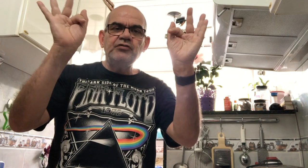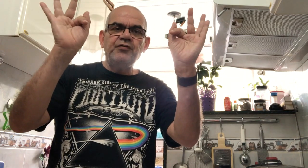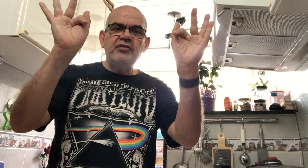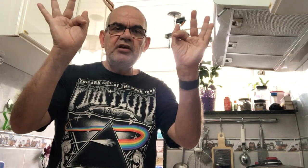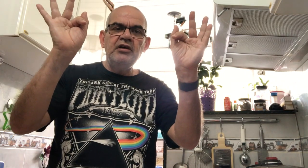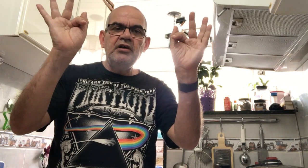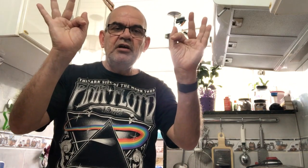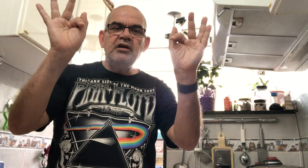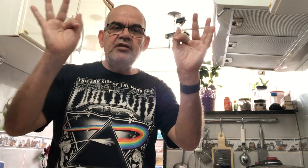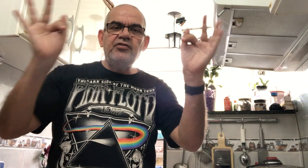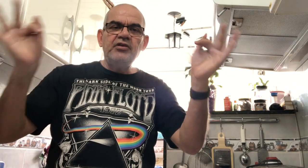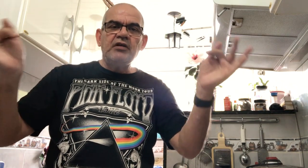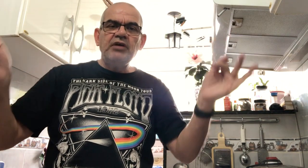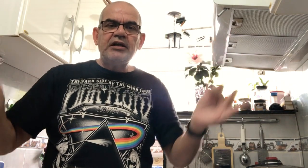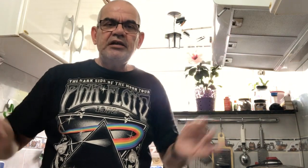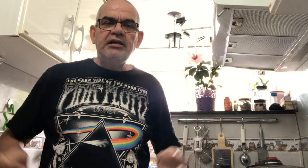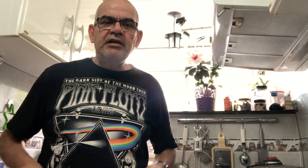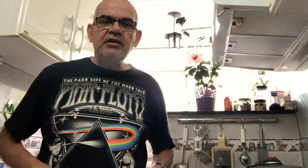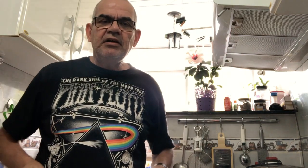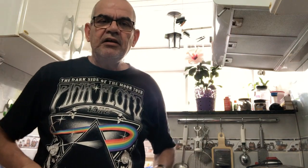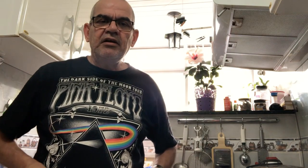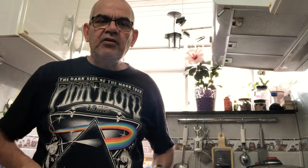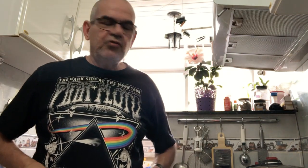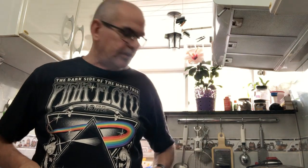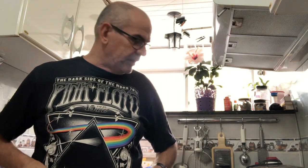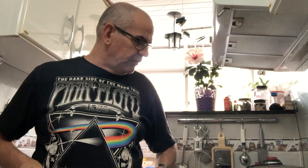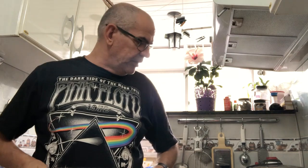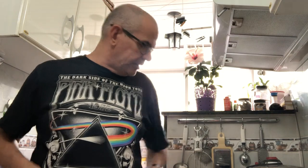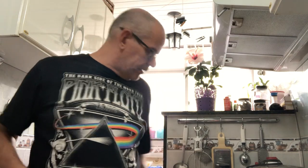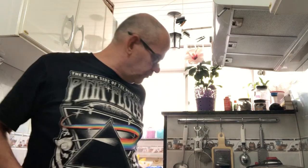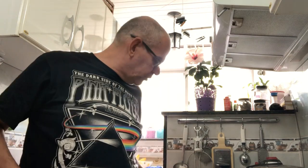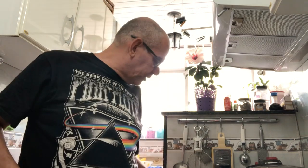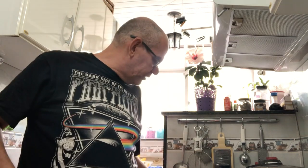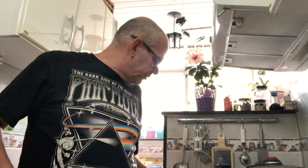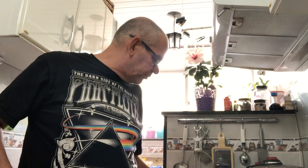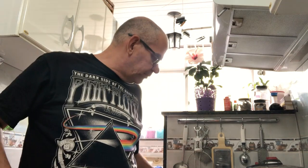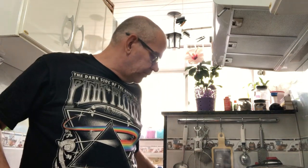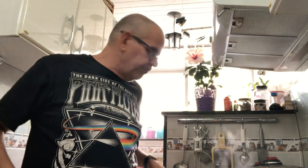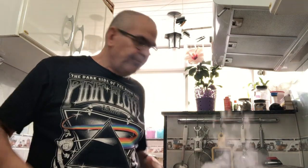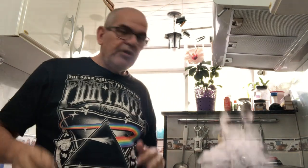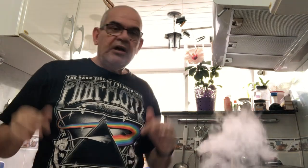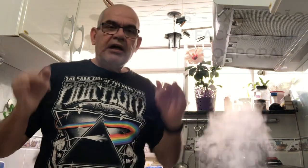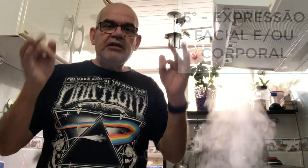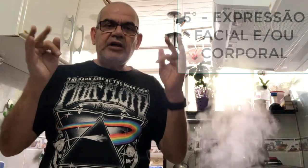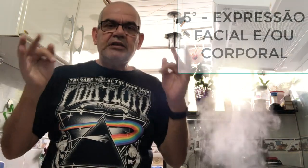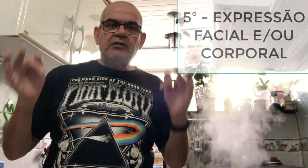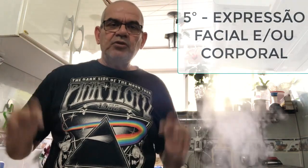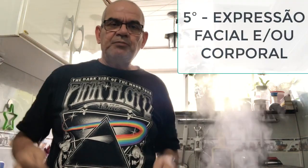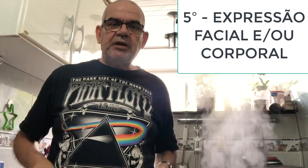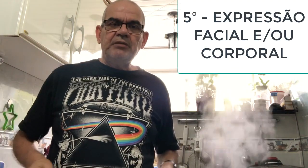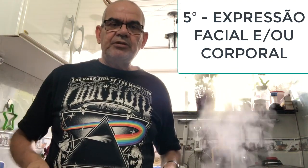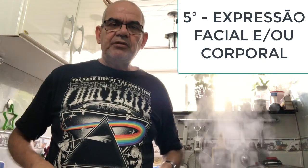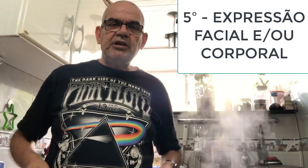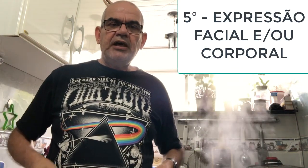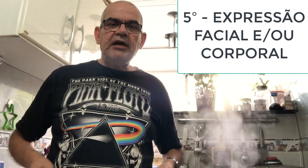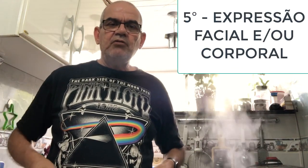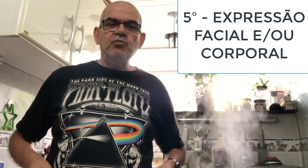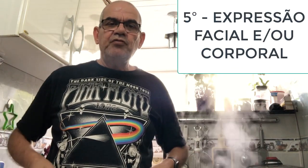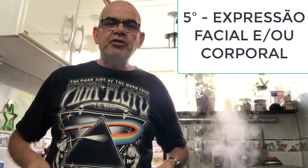vão fazer esse sinal aqui. Só que aqui vai entrar um outro parâmetro. Aqui vai entrar um outro parâmetro que é o movimento